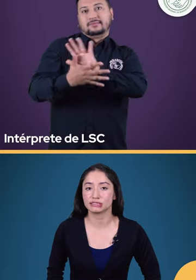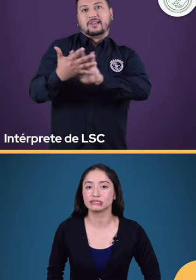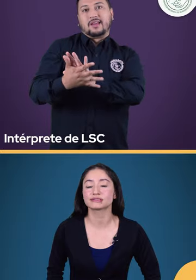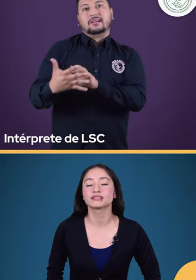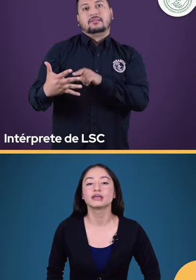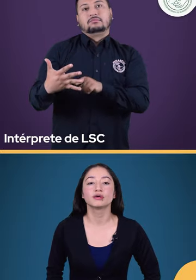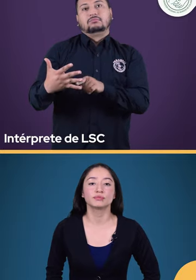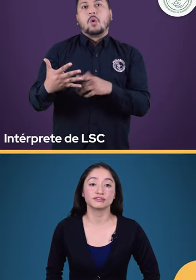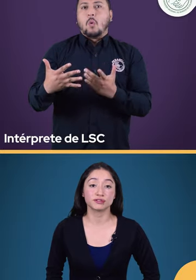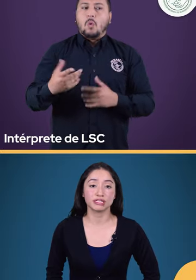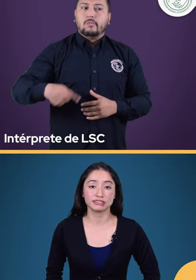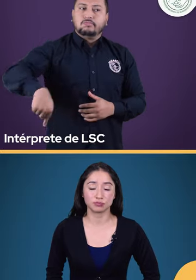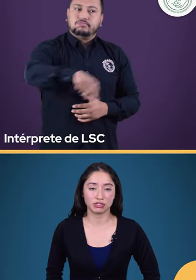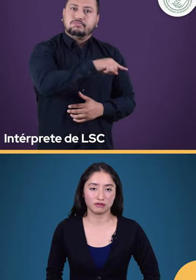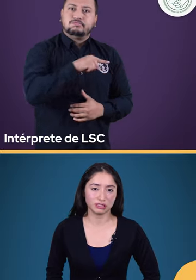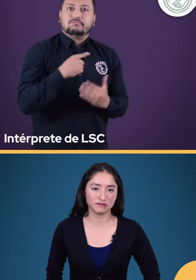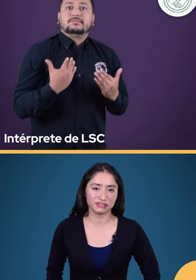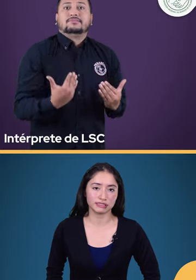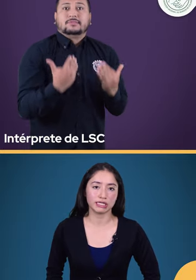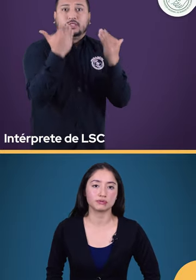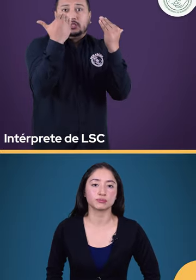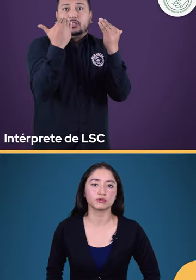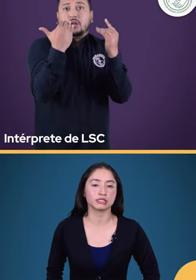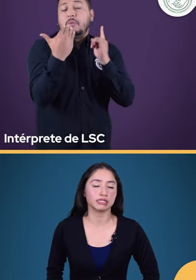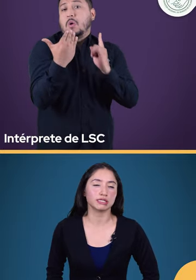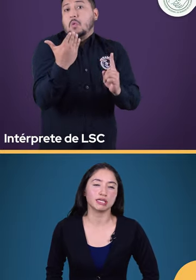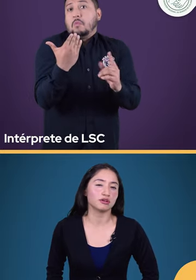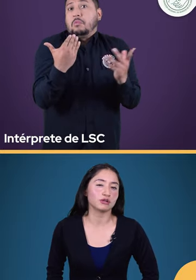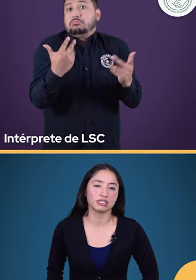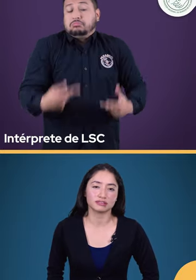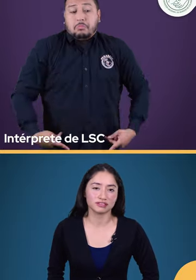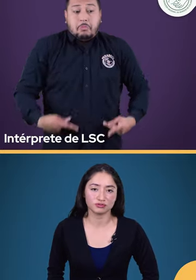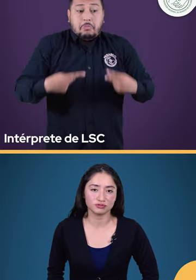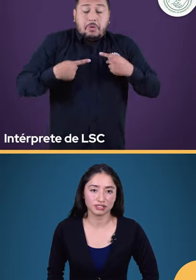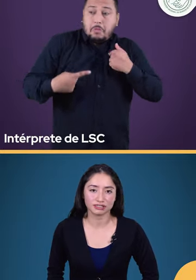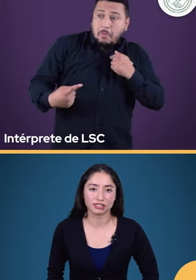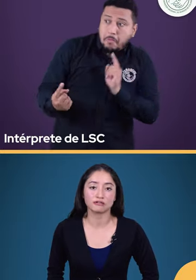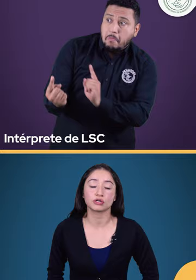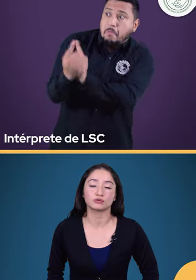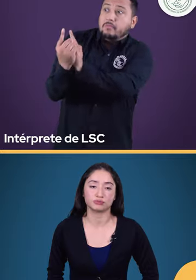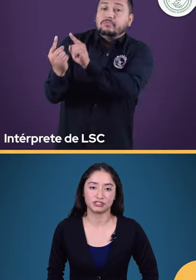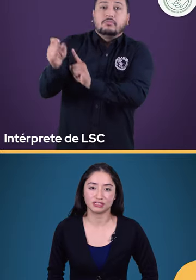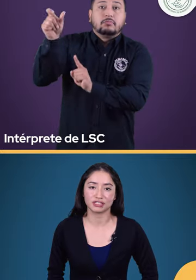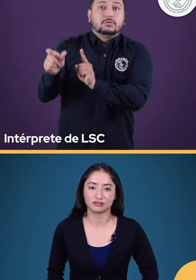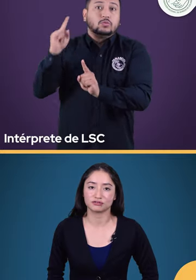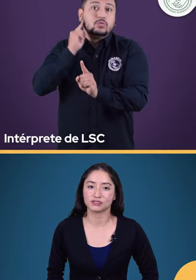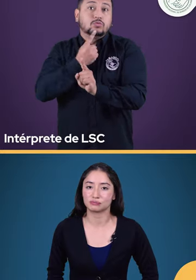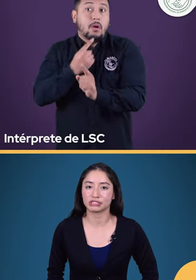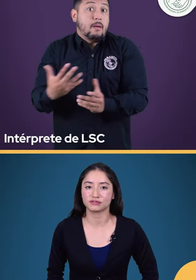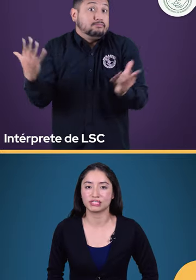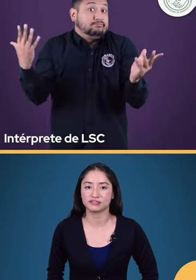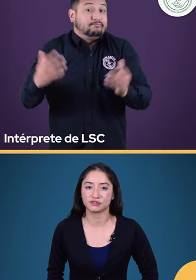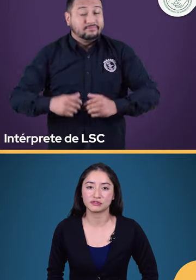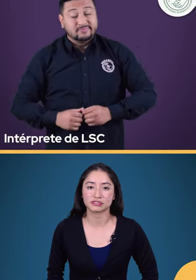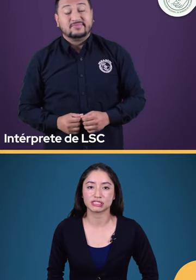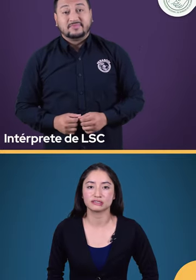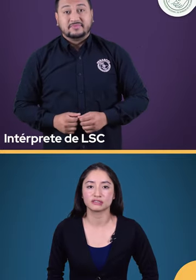señas. Pienso que les puede beneficiar porque en cualquier circunstancia de la vida uno puede llegar a conocer personas sordas.